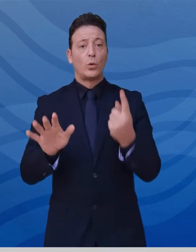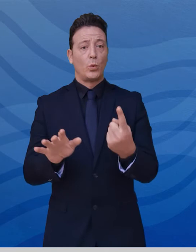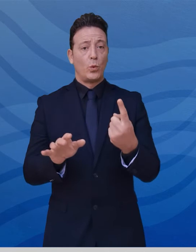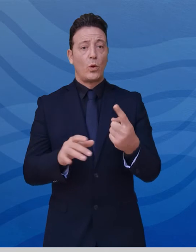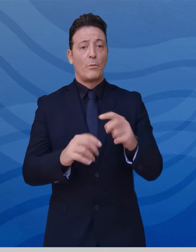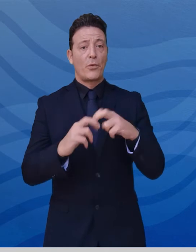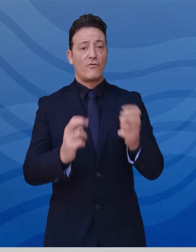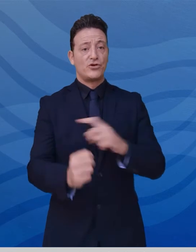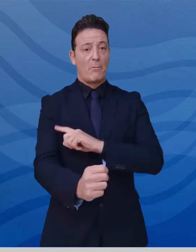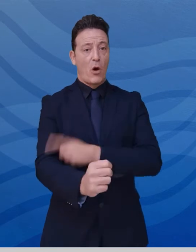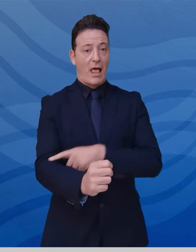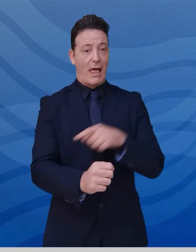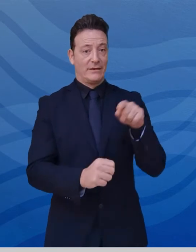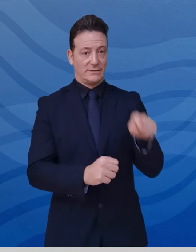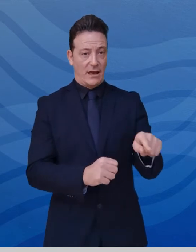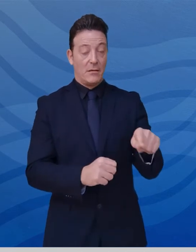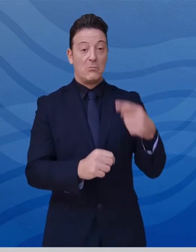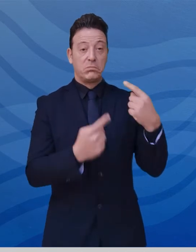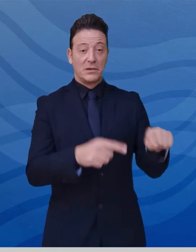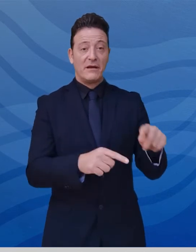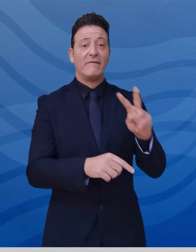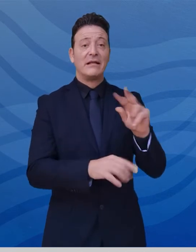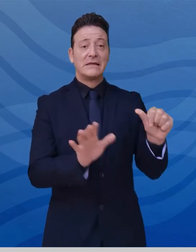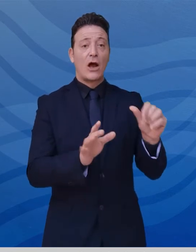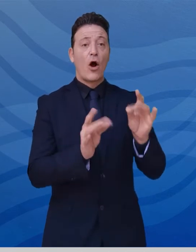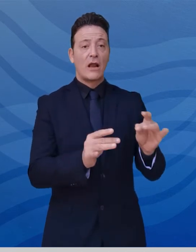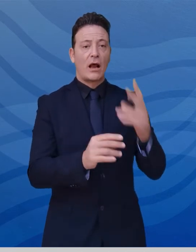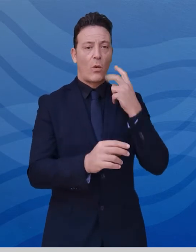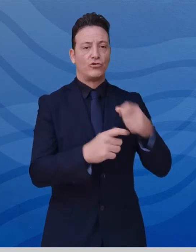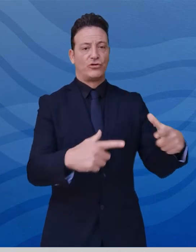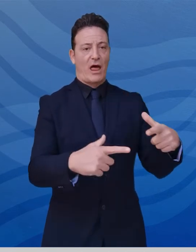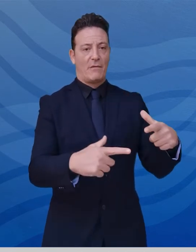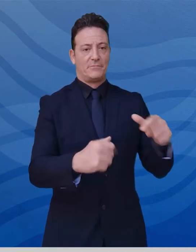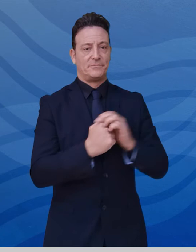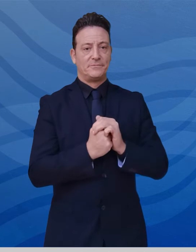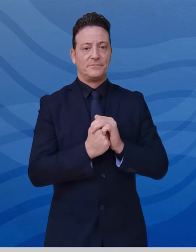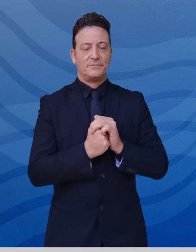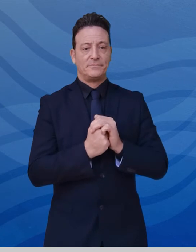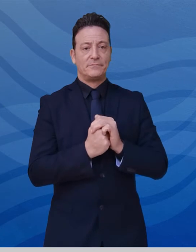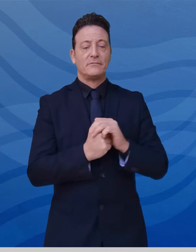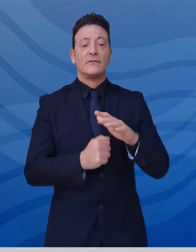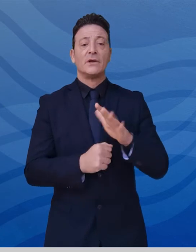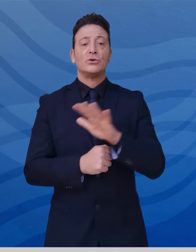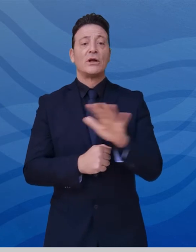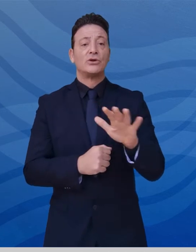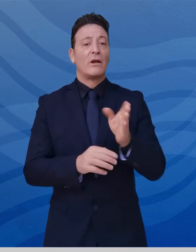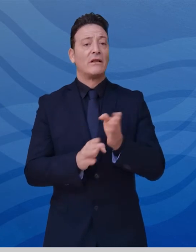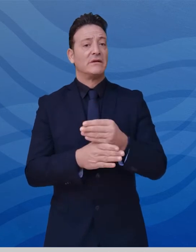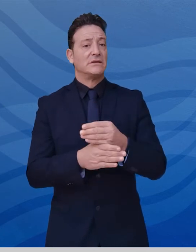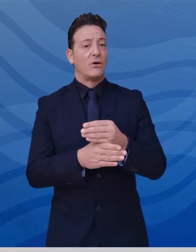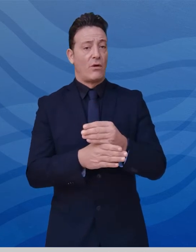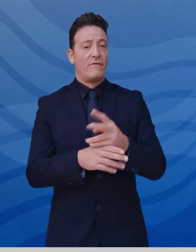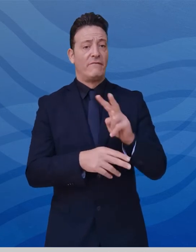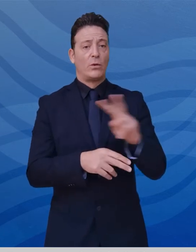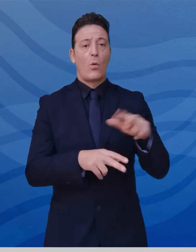provincia di Potenza e di questi 26 interessano il capoluogo. I rimanenti 55 sono distribuiti in 22 comuni della